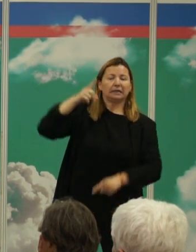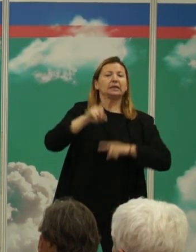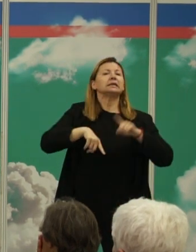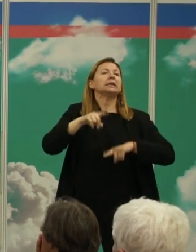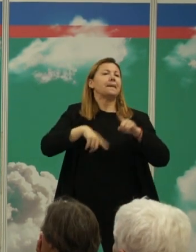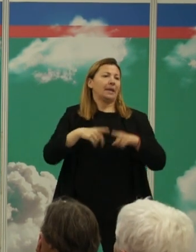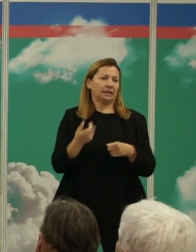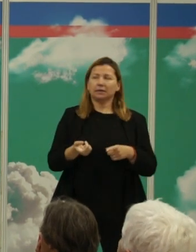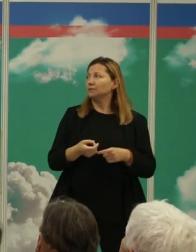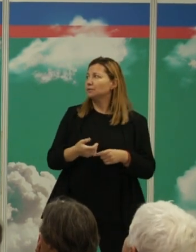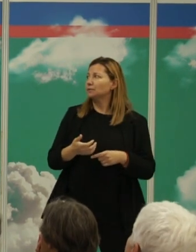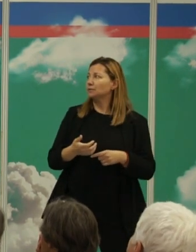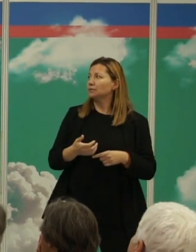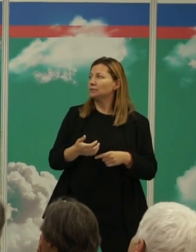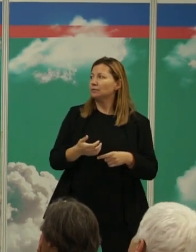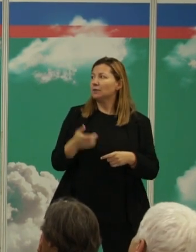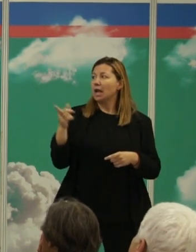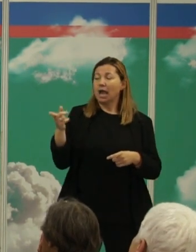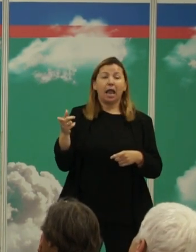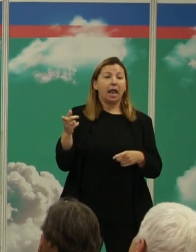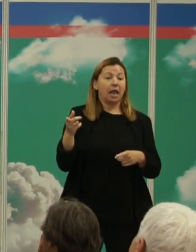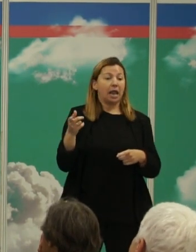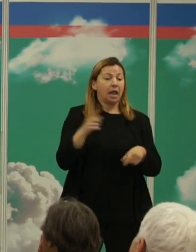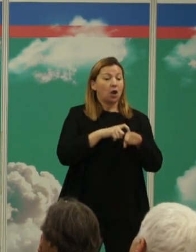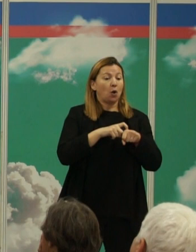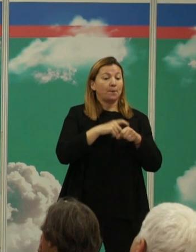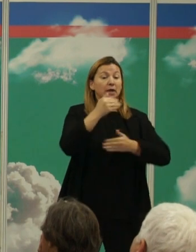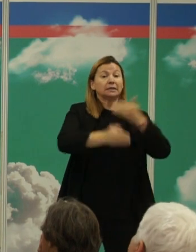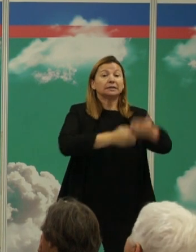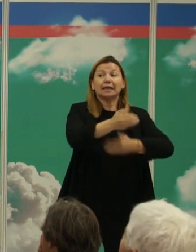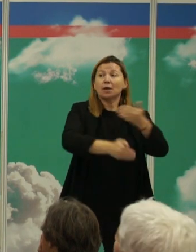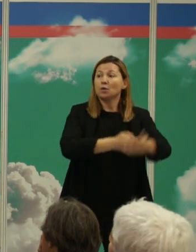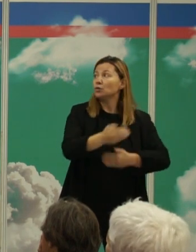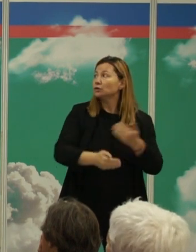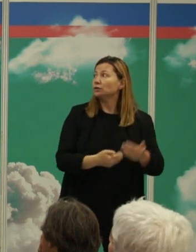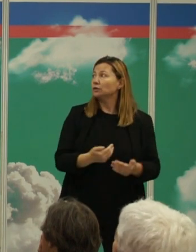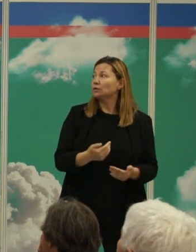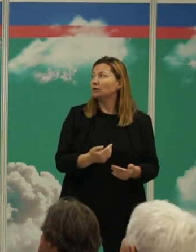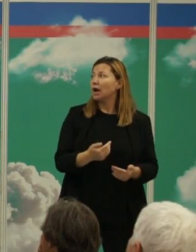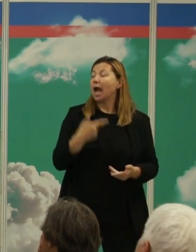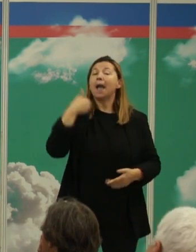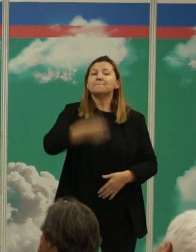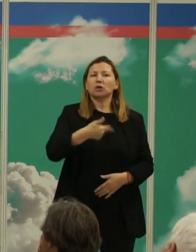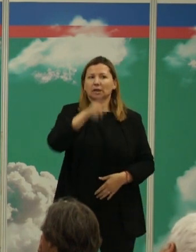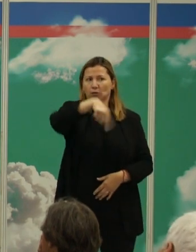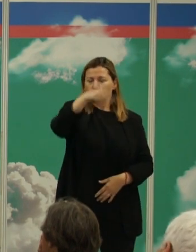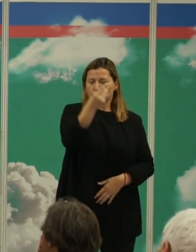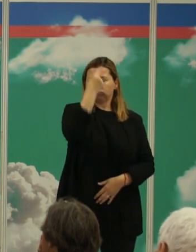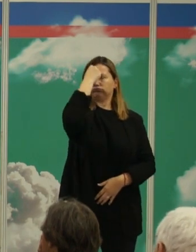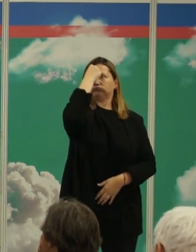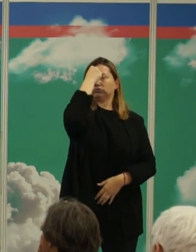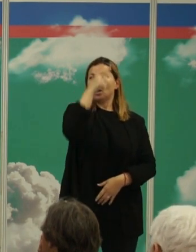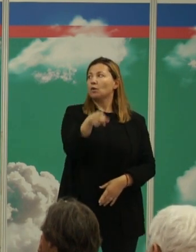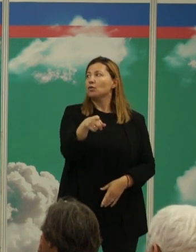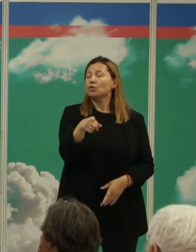esta filogenia bueno pues el componente filogenético el componente evolutivo ocurre esto es importante que lo retengamos ocurre cuando hay